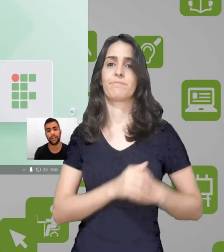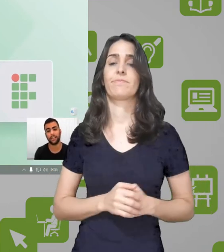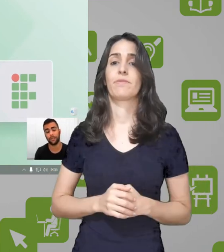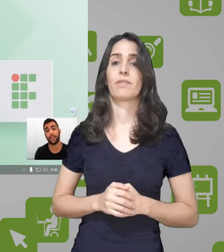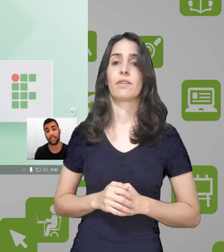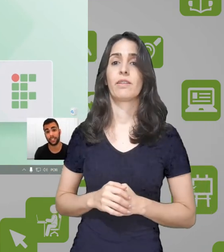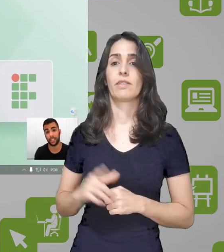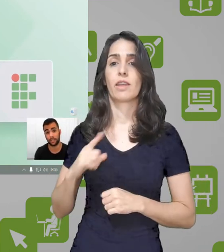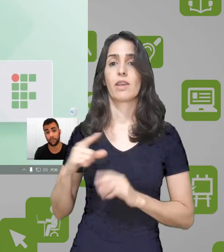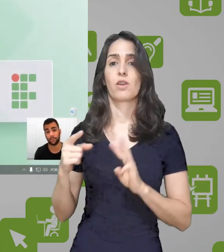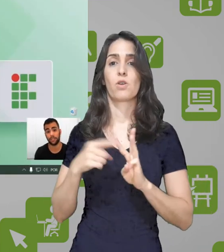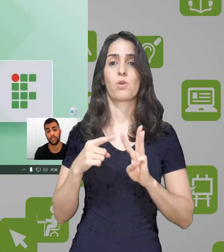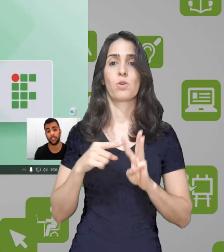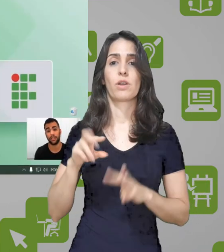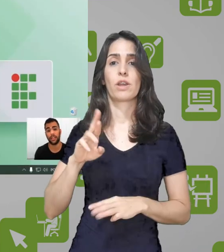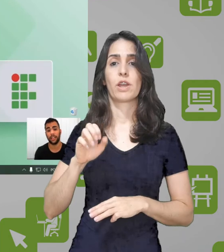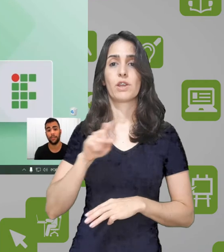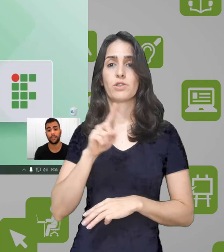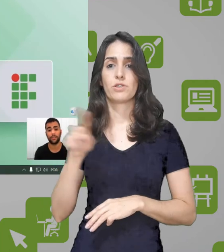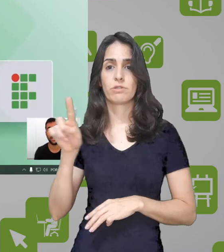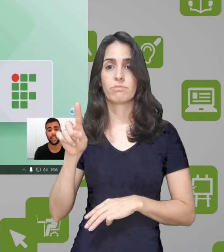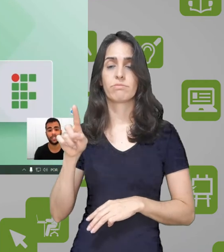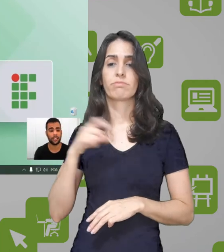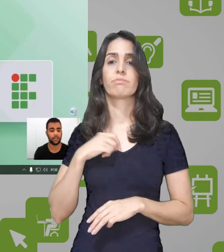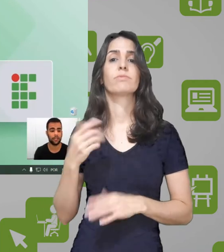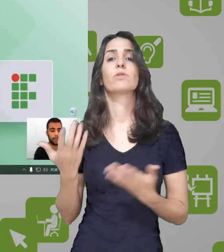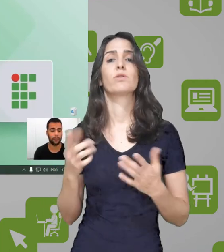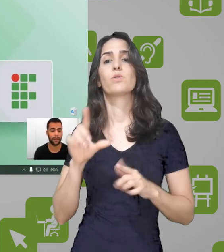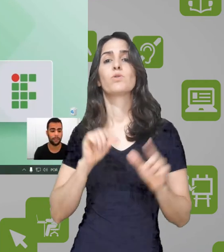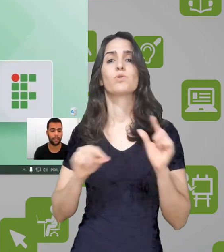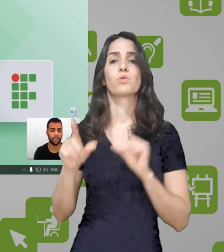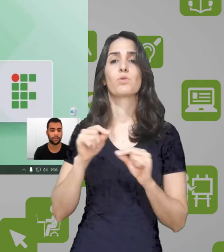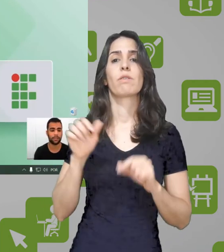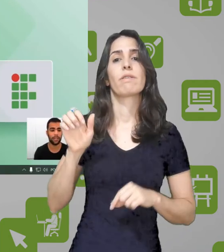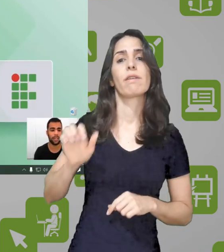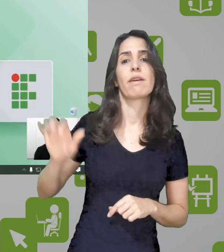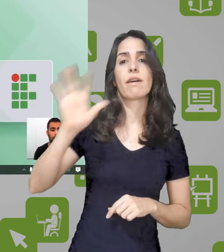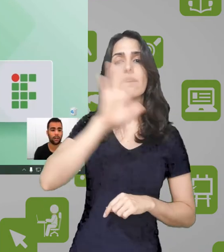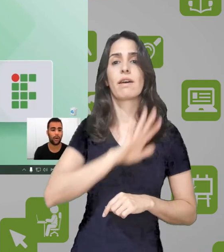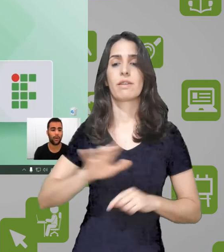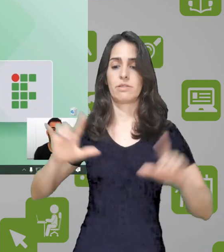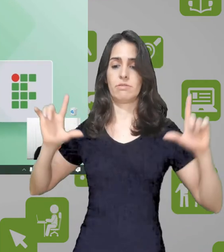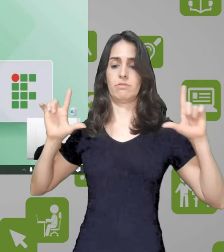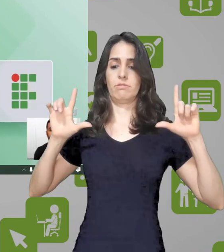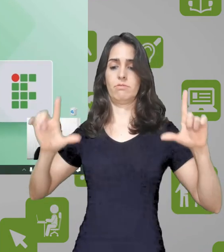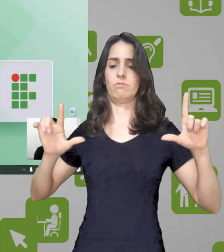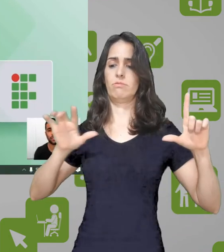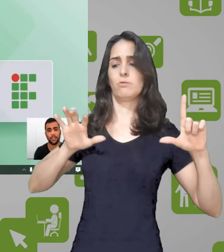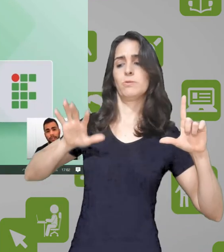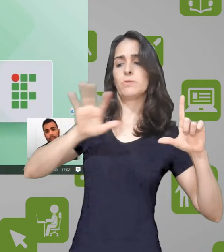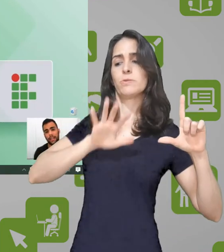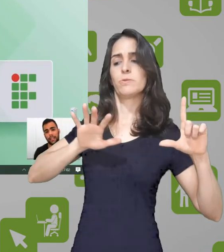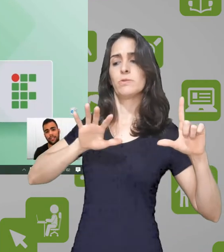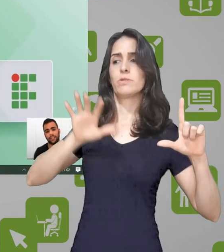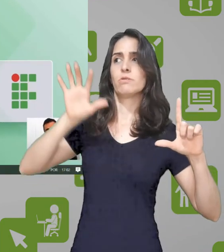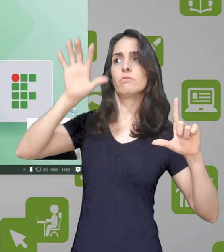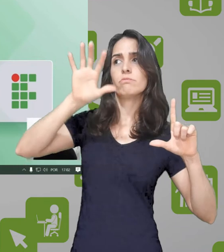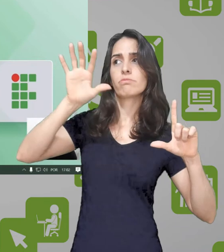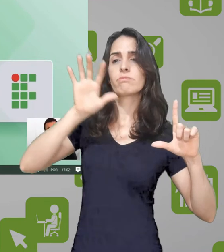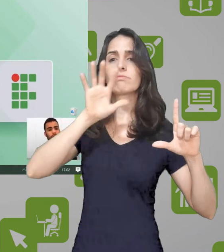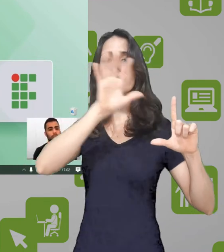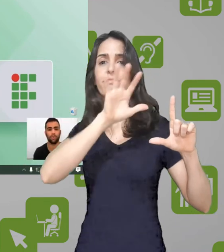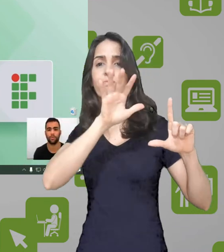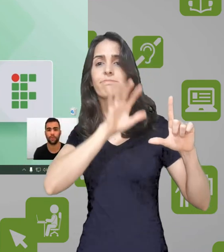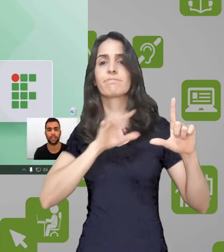está aberta, ou aquela janela que eu escolhi. Na opção região, ele permite escolher qual a região da minha área de